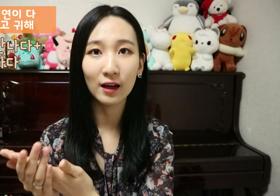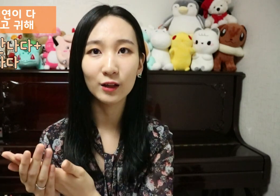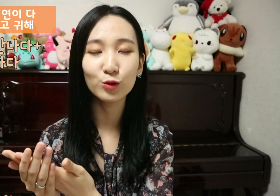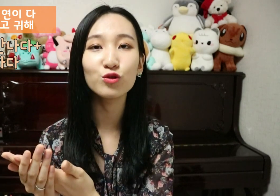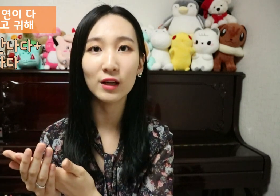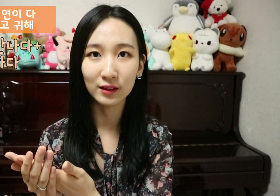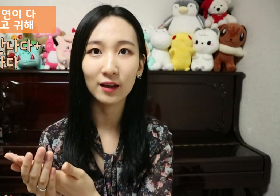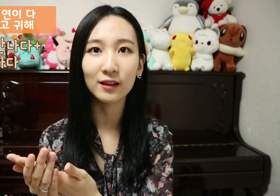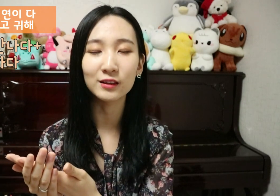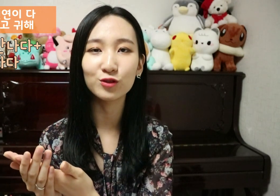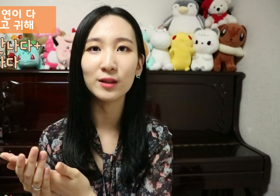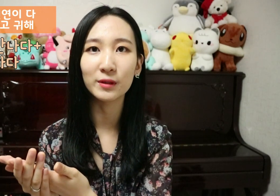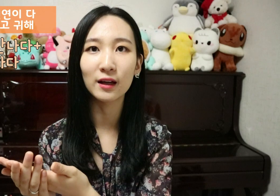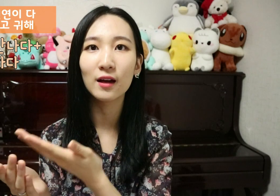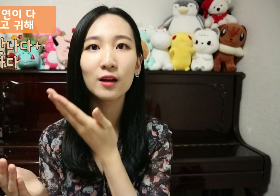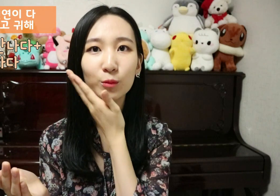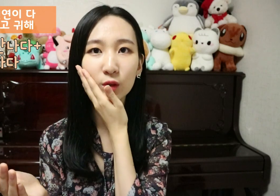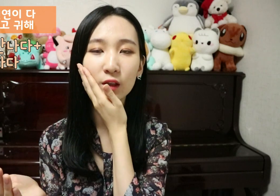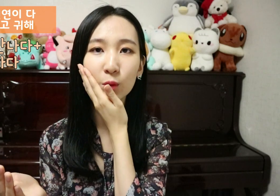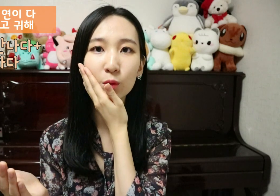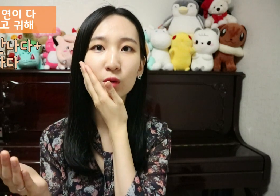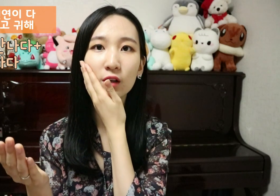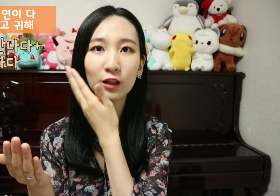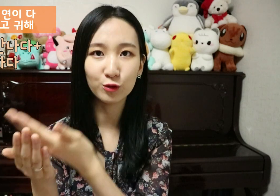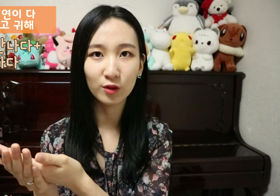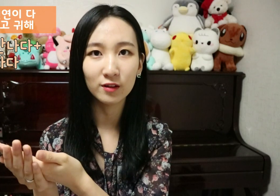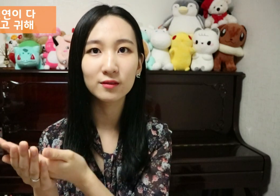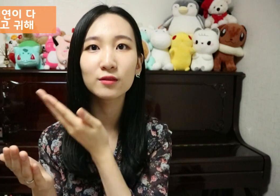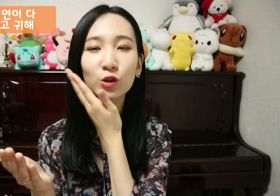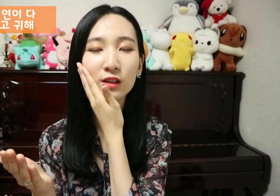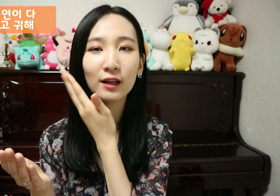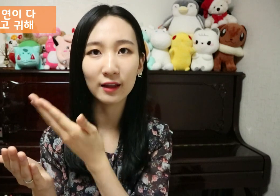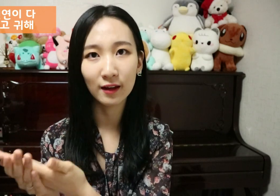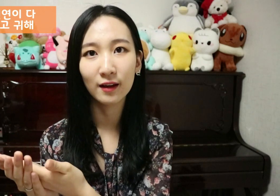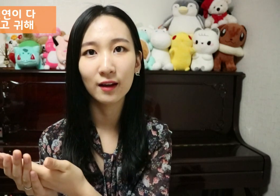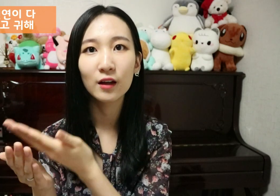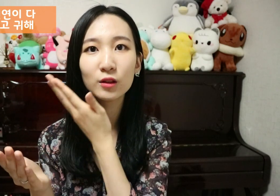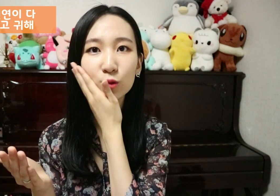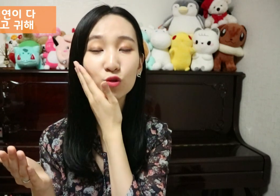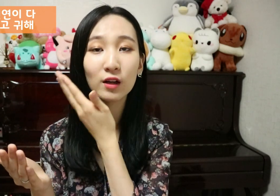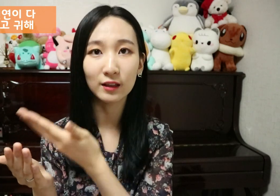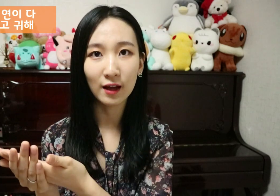소중하다 라는 수화입니다 볼에 대고 이렇게 내려줘요 귀하다 소중하다